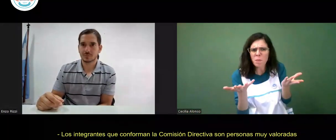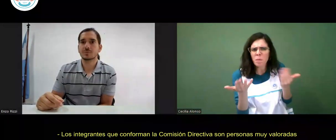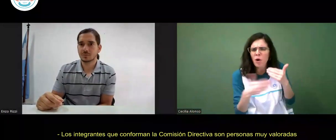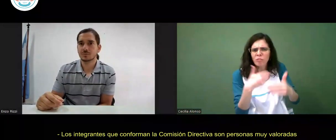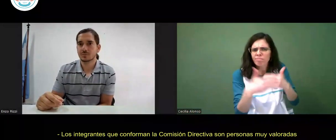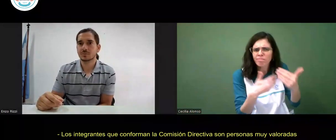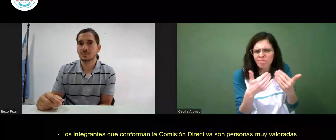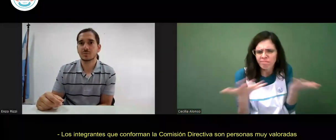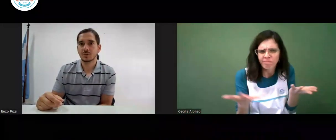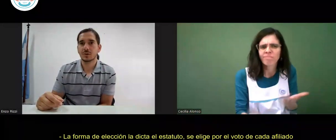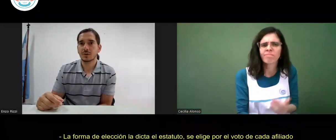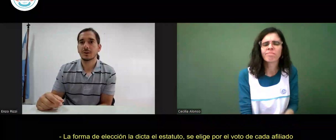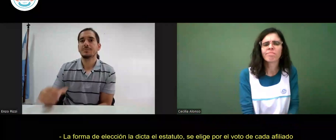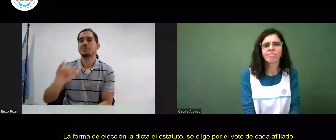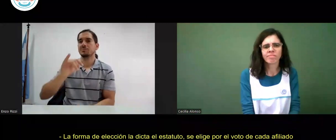selección?